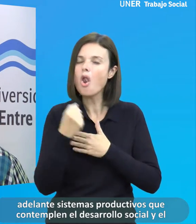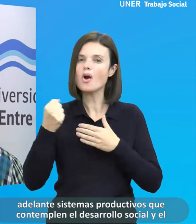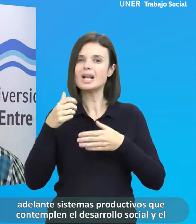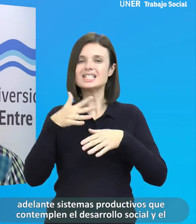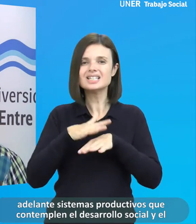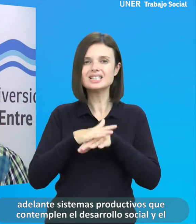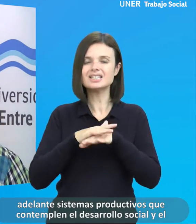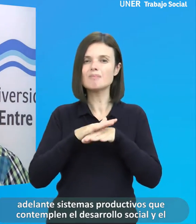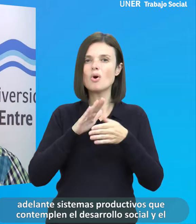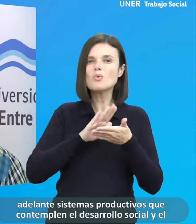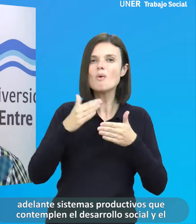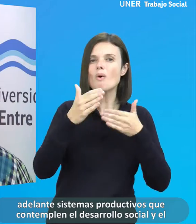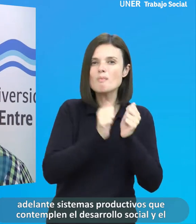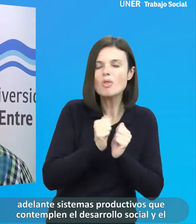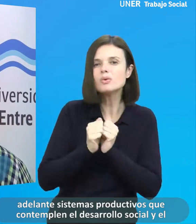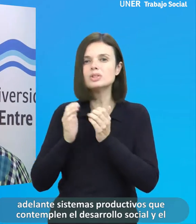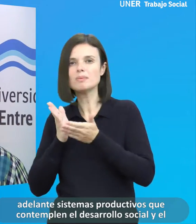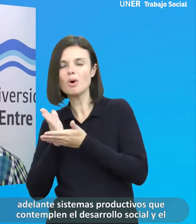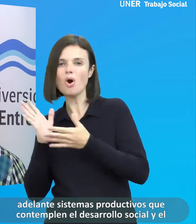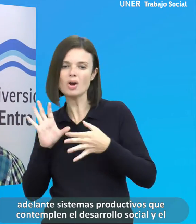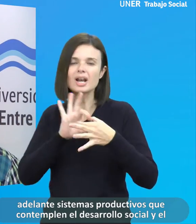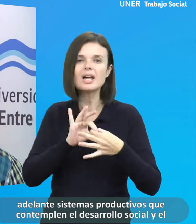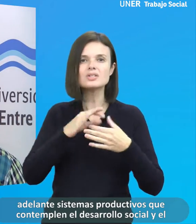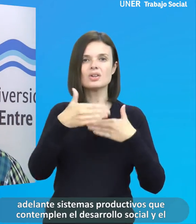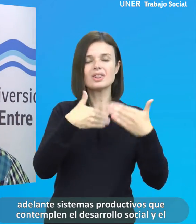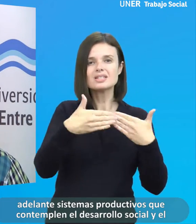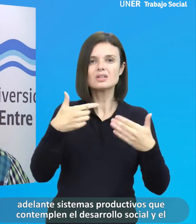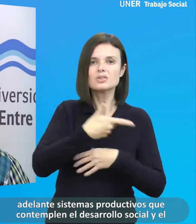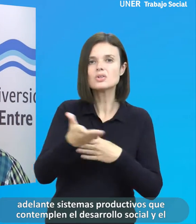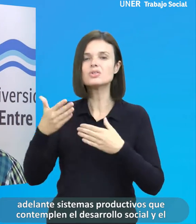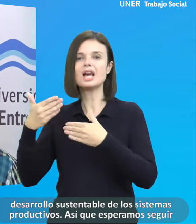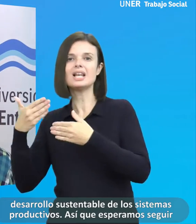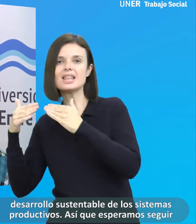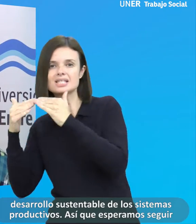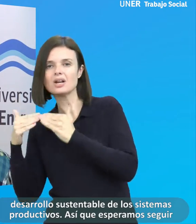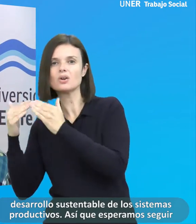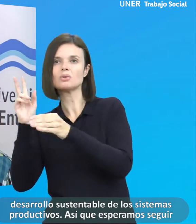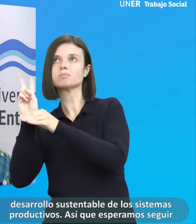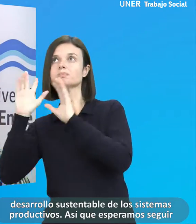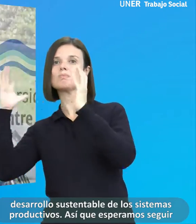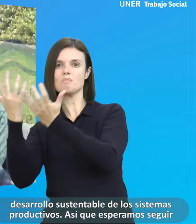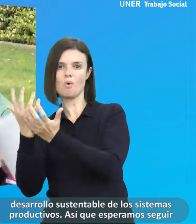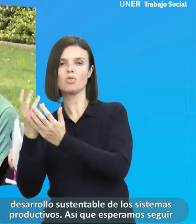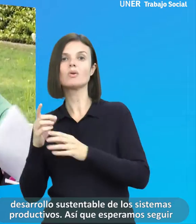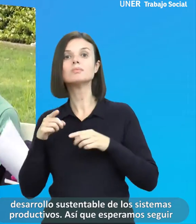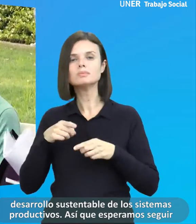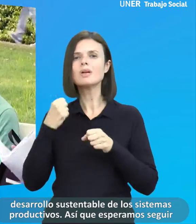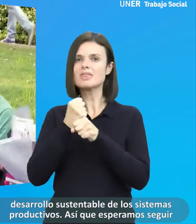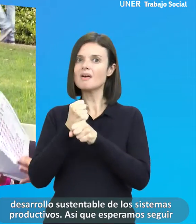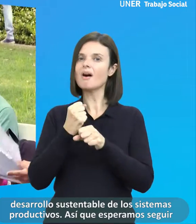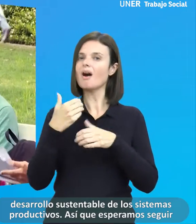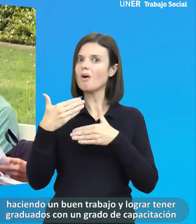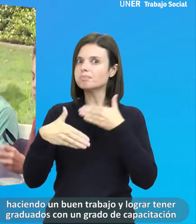contemplen el desarrollo social y el desarrollo sustentable de los sistemas productivos, así que esperamos seguir haciendo un buen trabajo